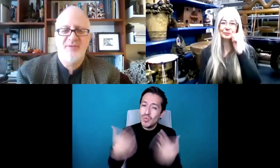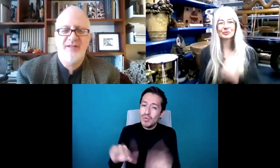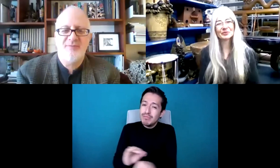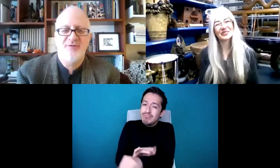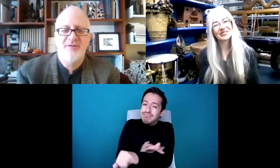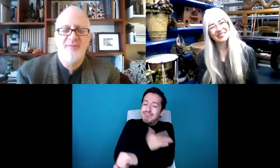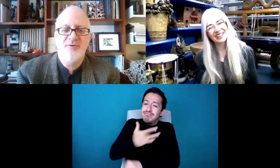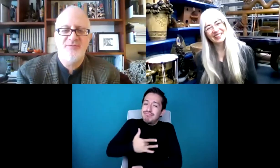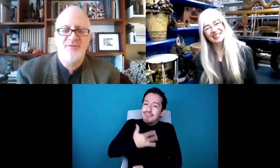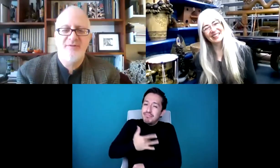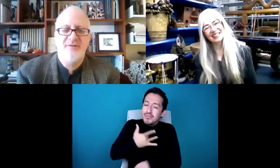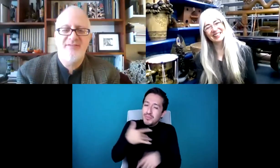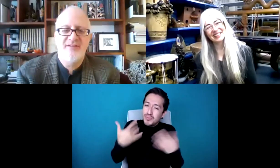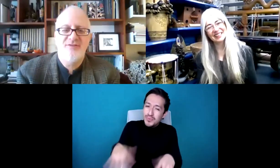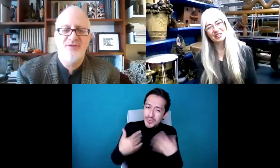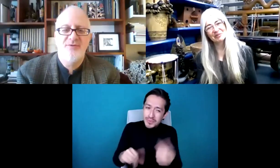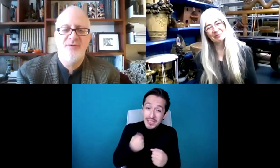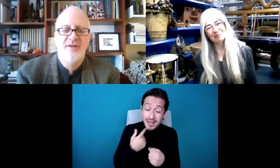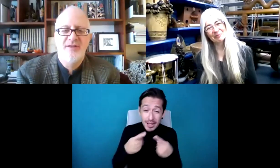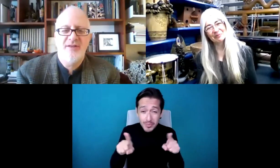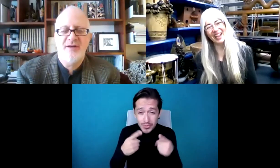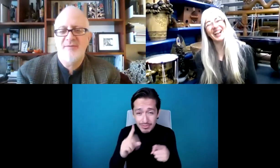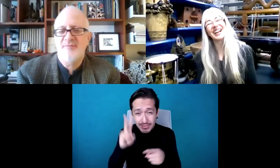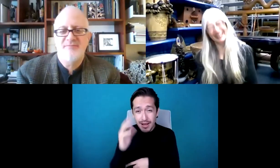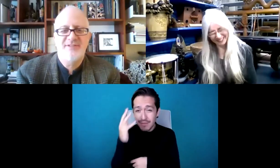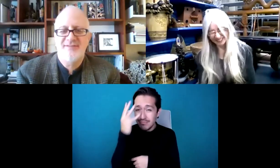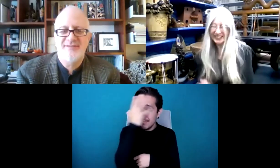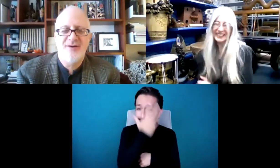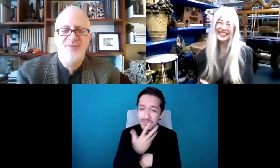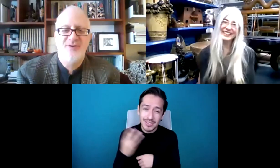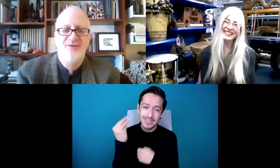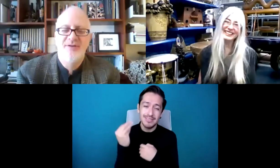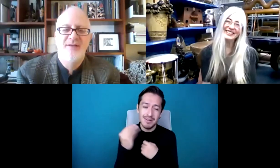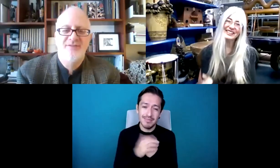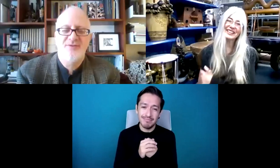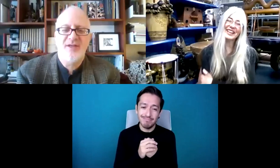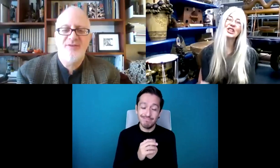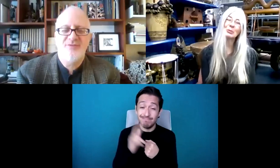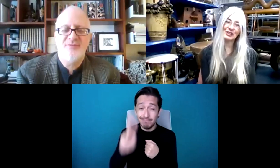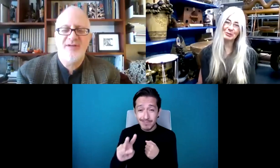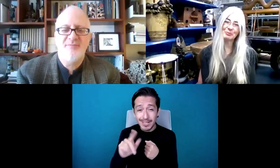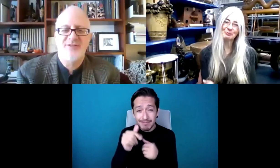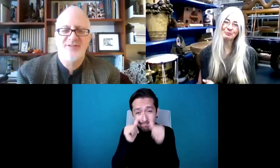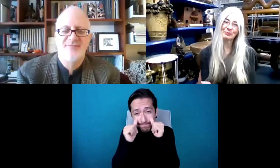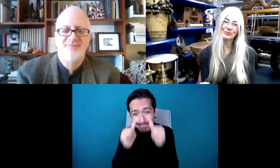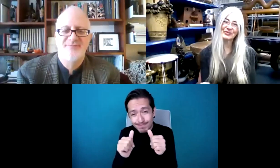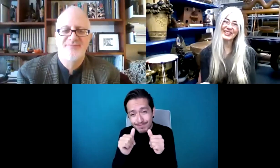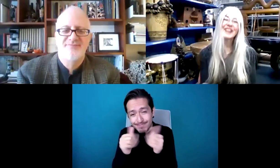hemos disfrutado la música. sido bellísima. Nos encantó escucharte. Así que